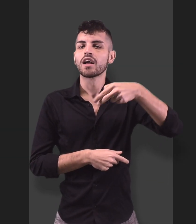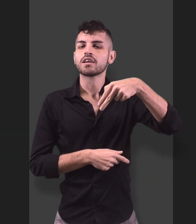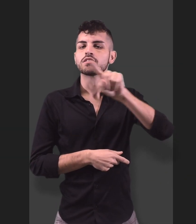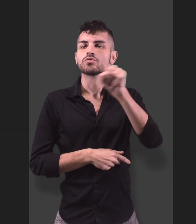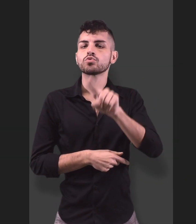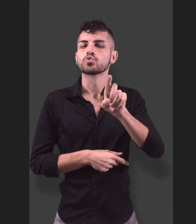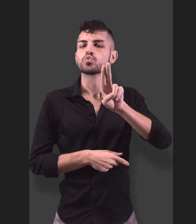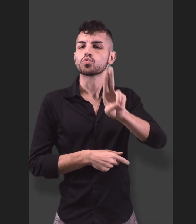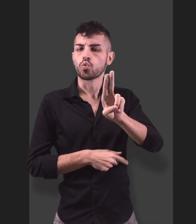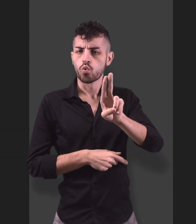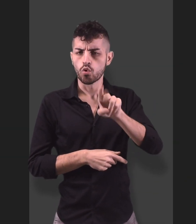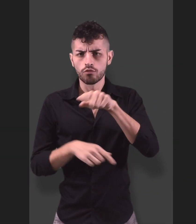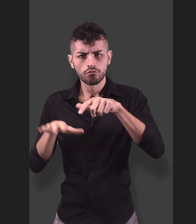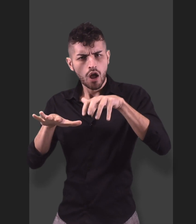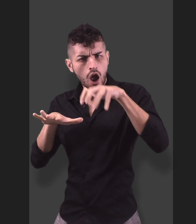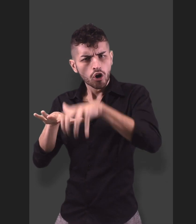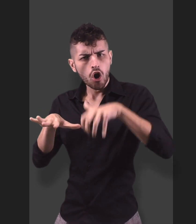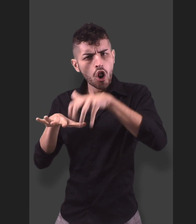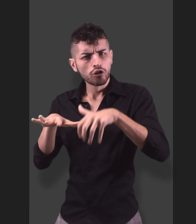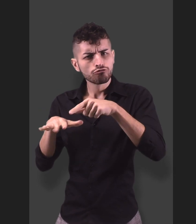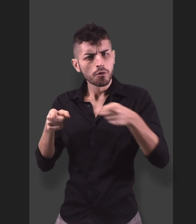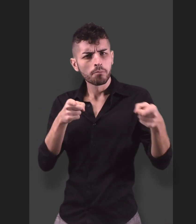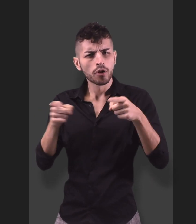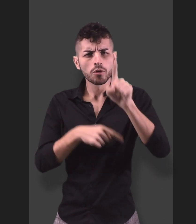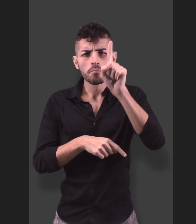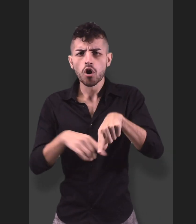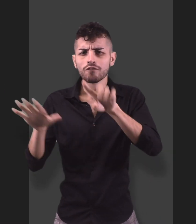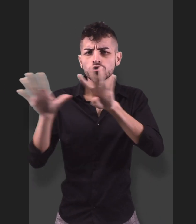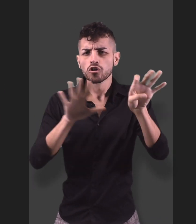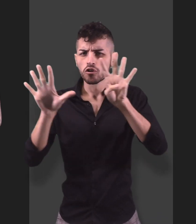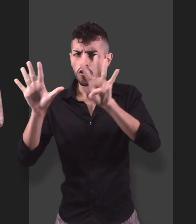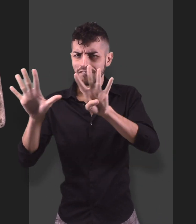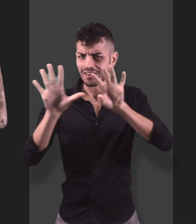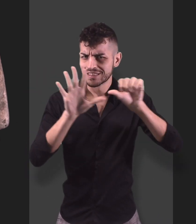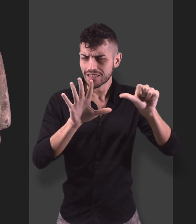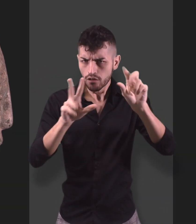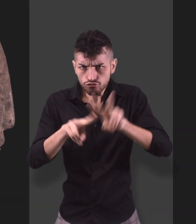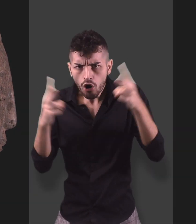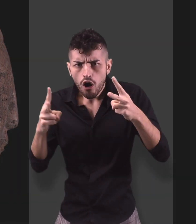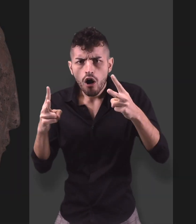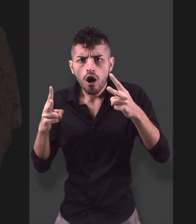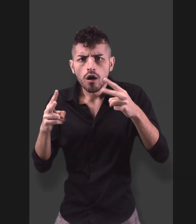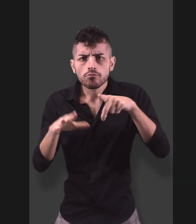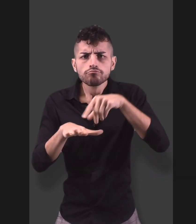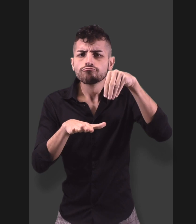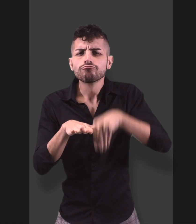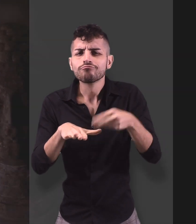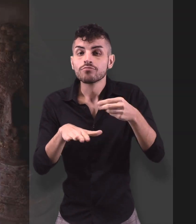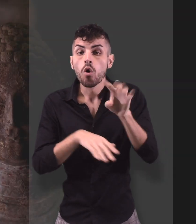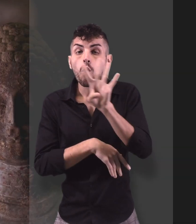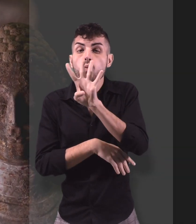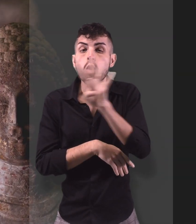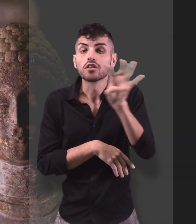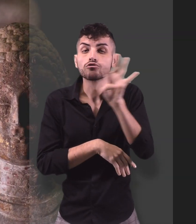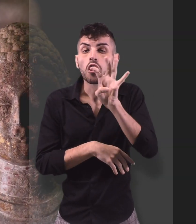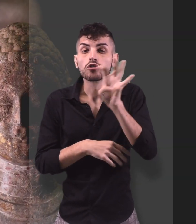La scoperta archeologica fatta nel 1996 a Qingzhou, in una fossa contenente oltre